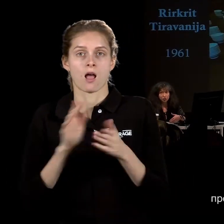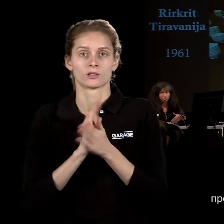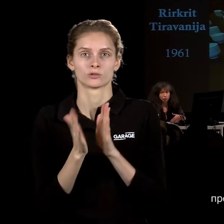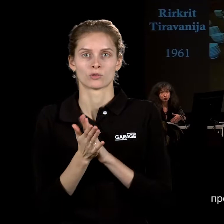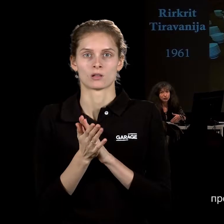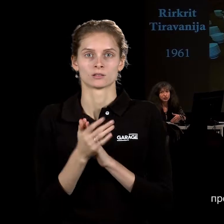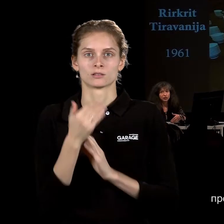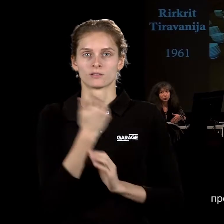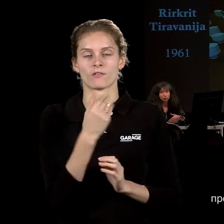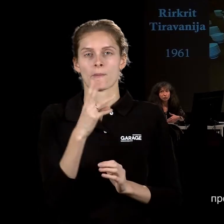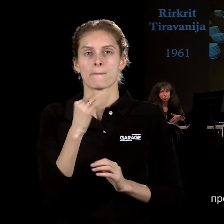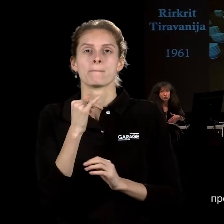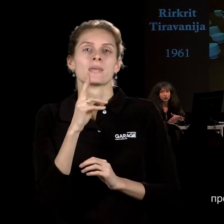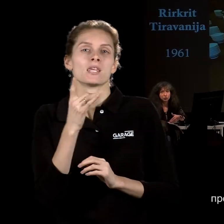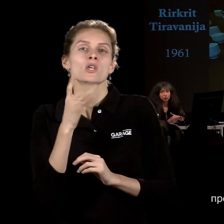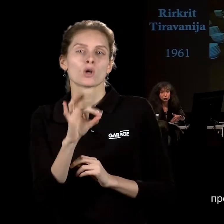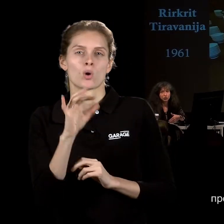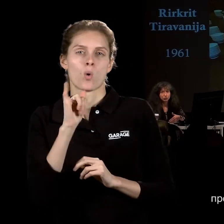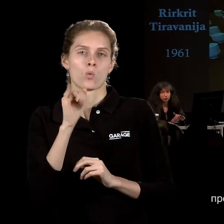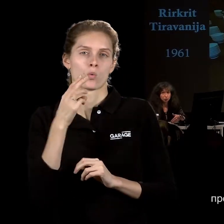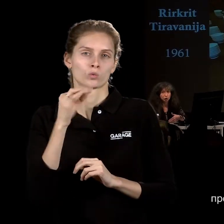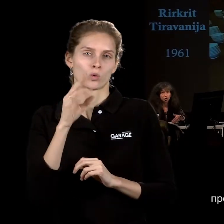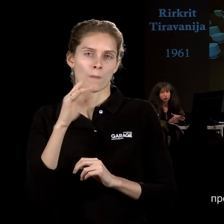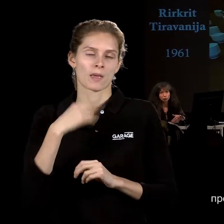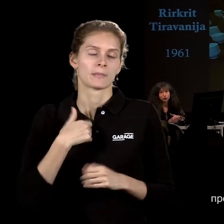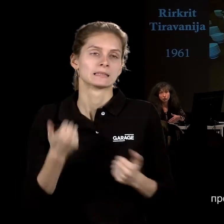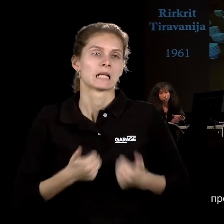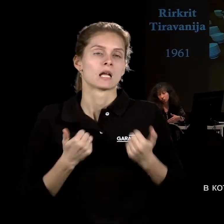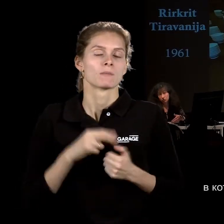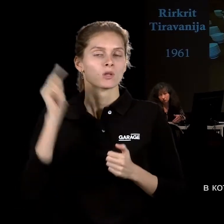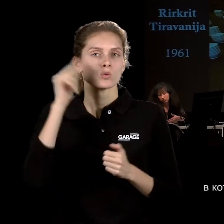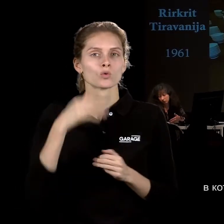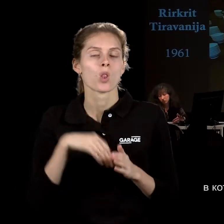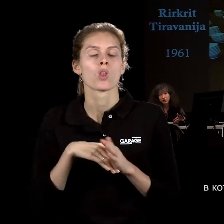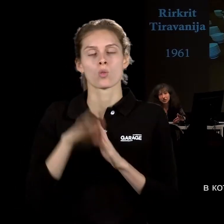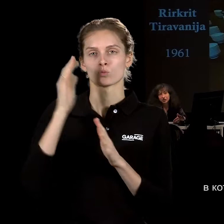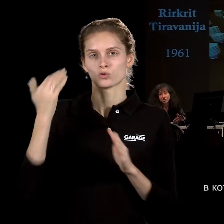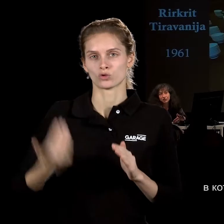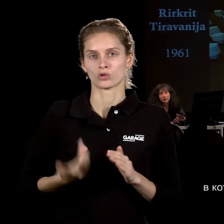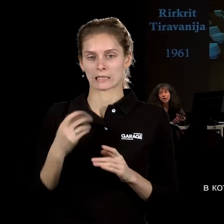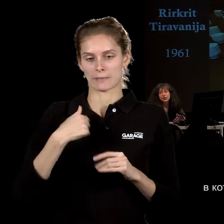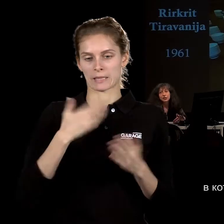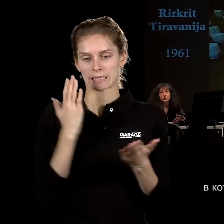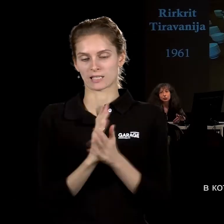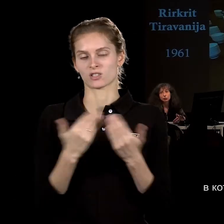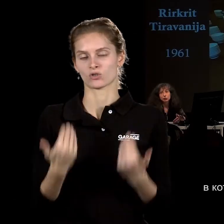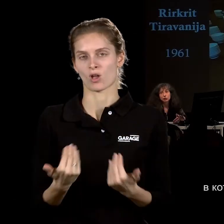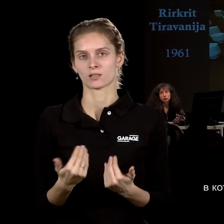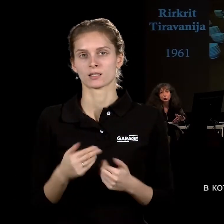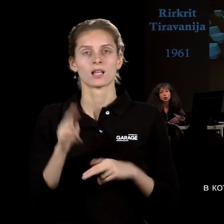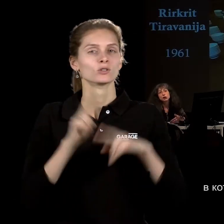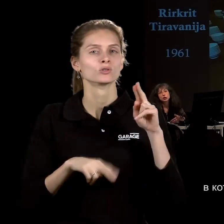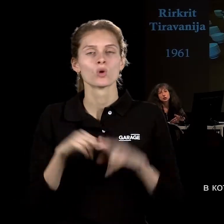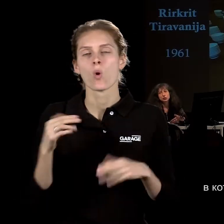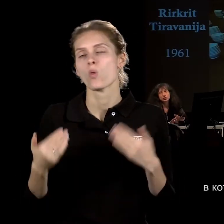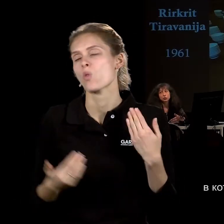микроутопии, где мы просто пытаемся научиться лучше жить в том мире, в котором мы оказались, не строя